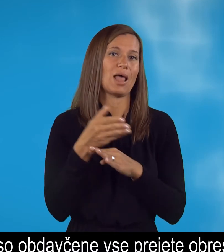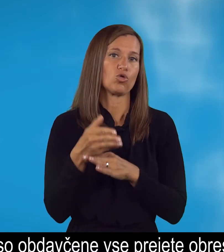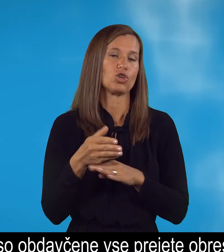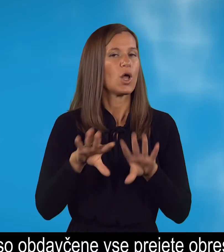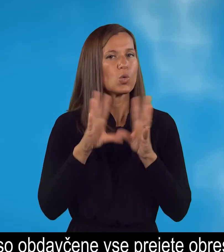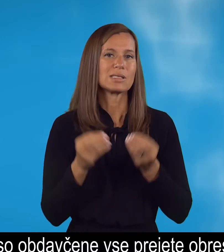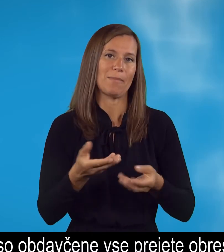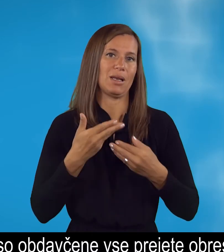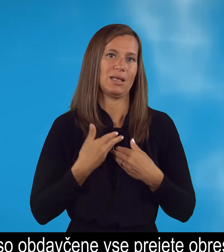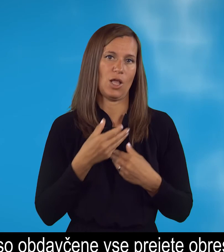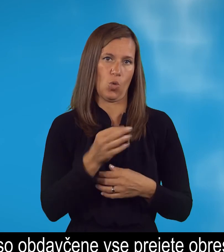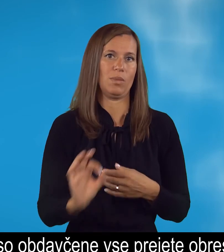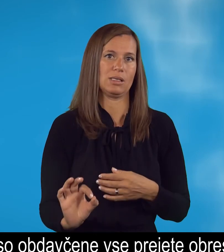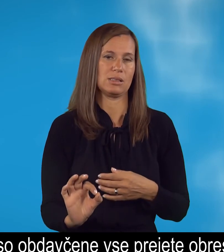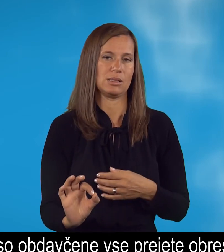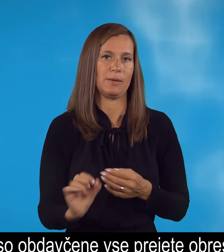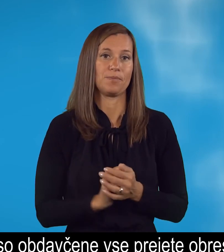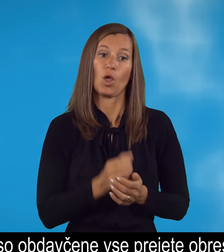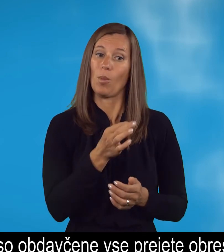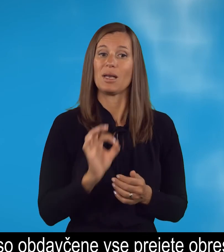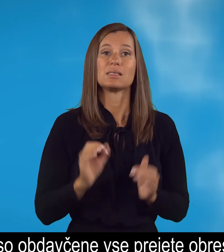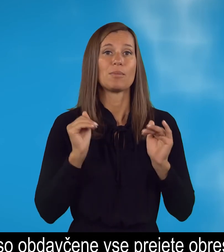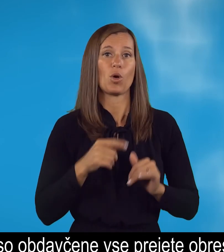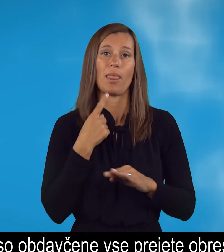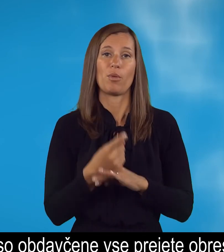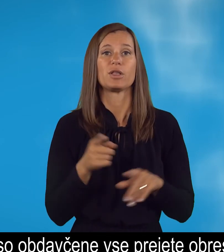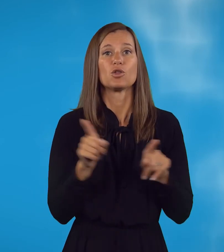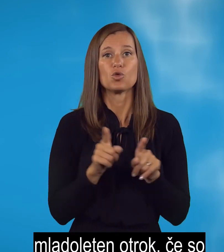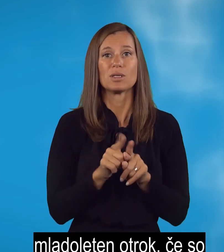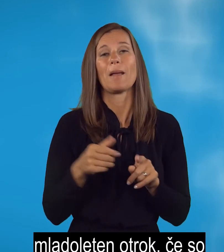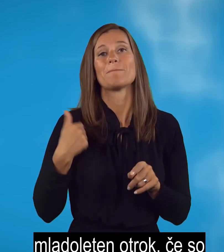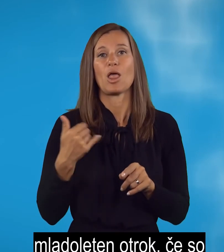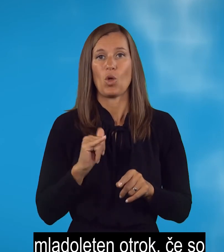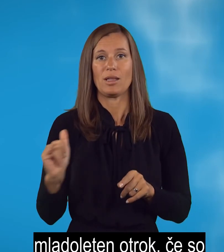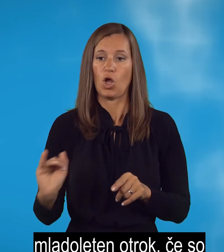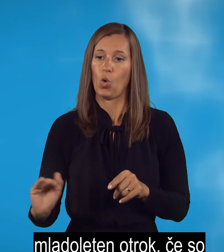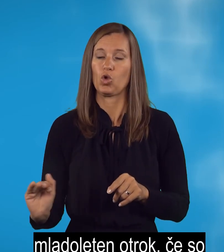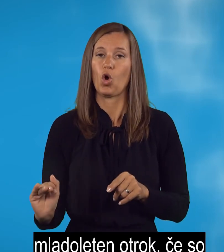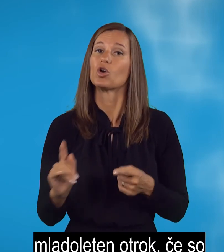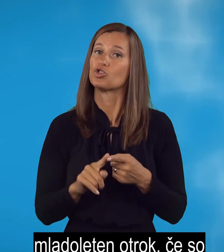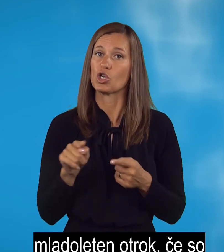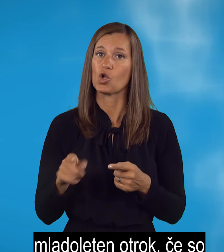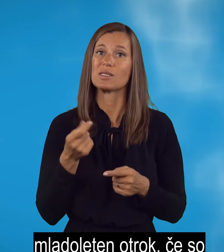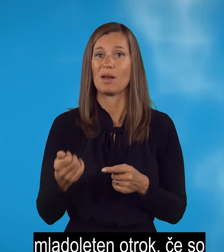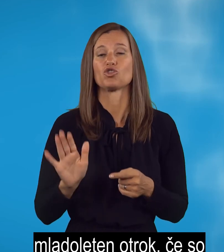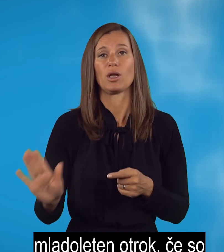prejete obresti. Obresti mora napovedati tudi nadoleteno trok, če so izplačene na njegovo ime.